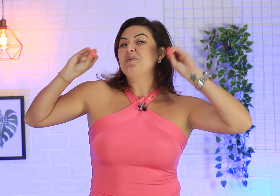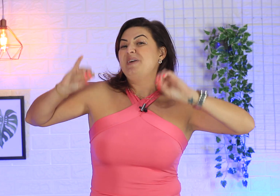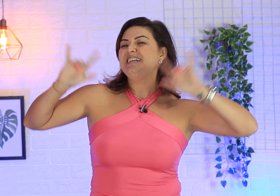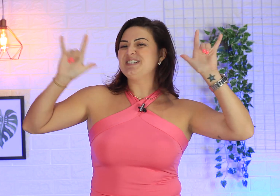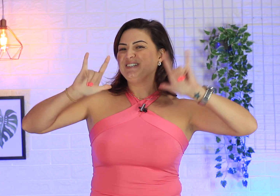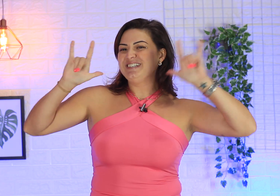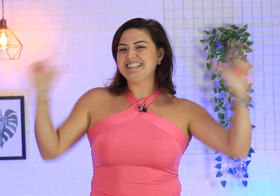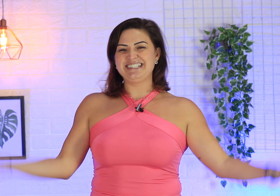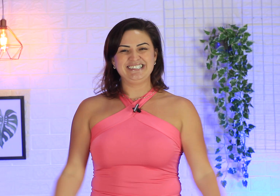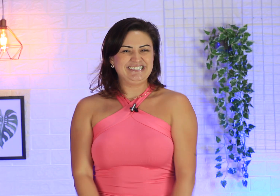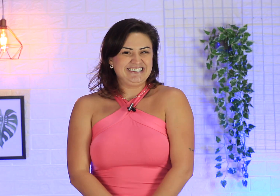Beijos!